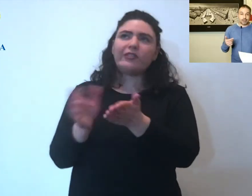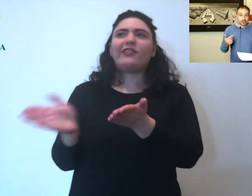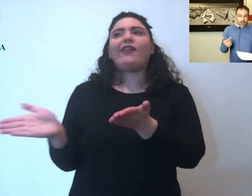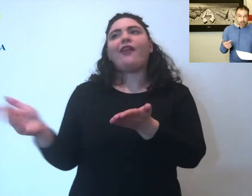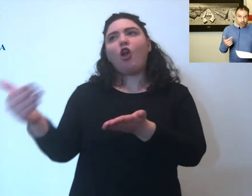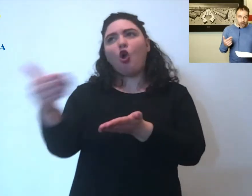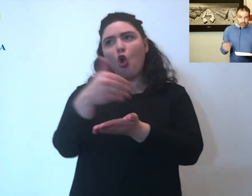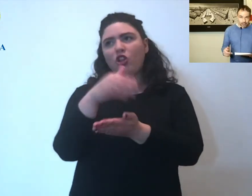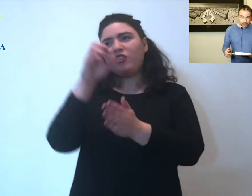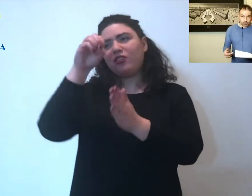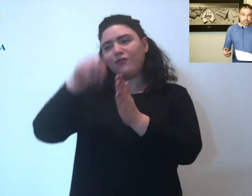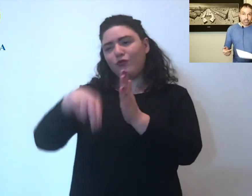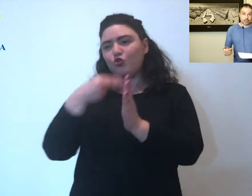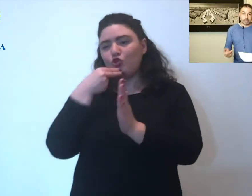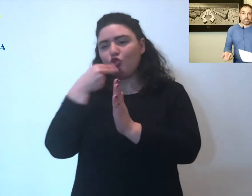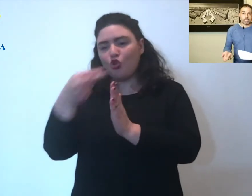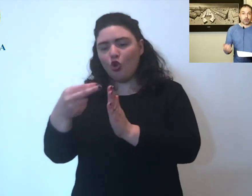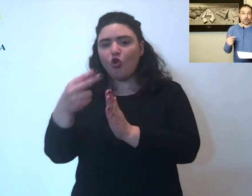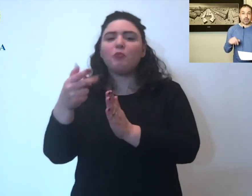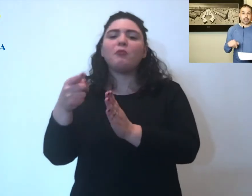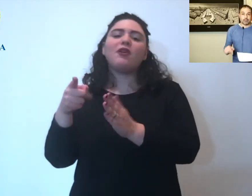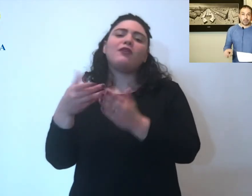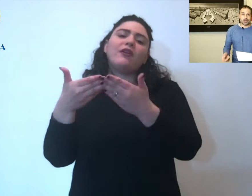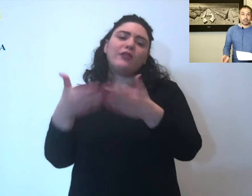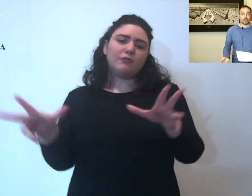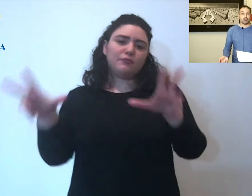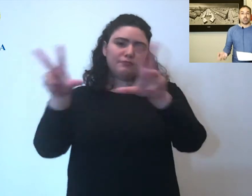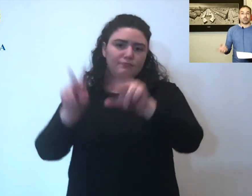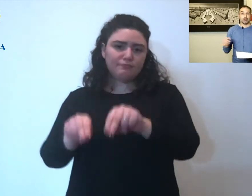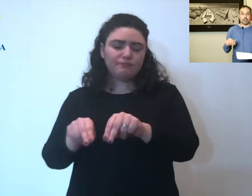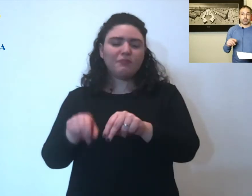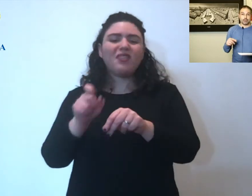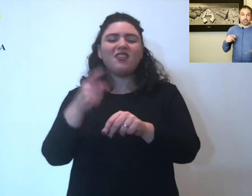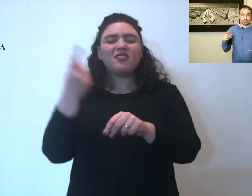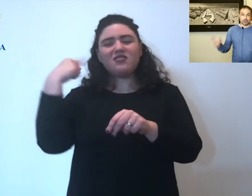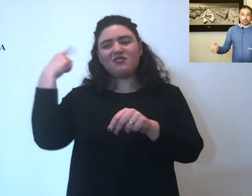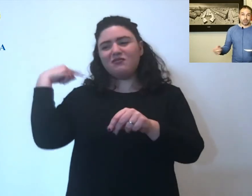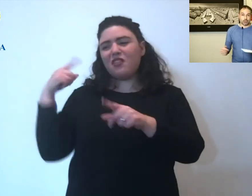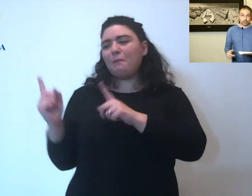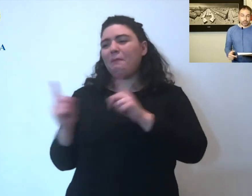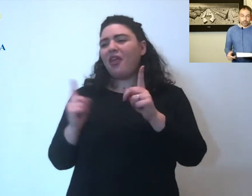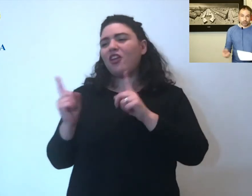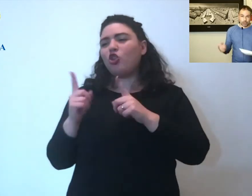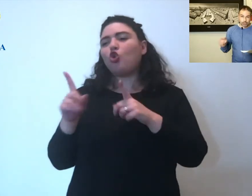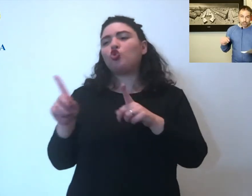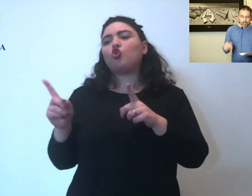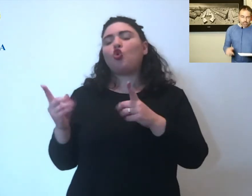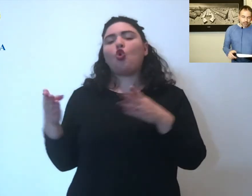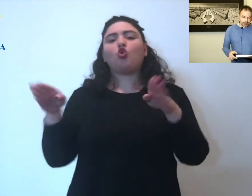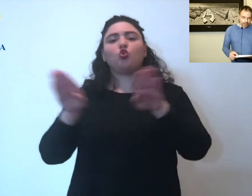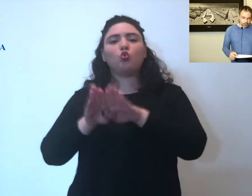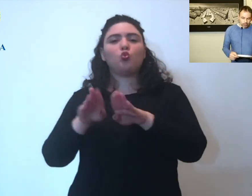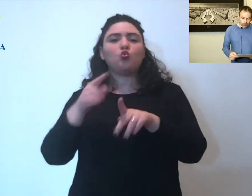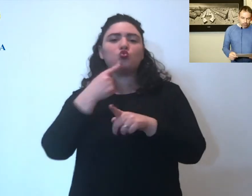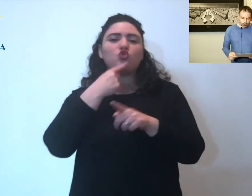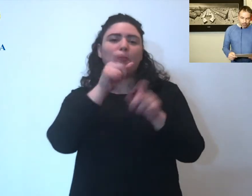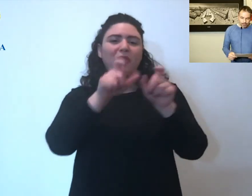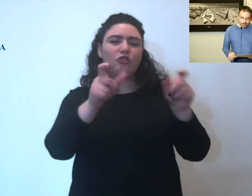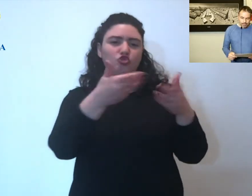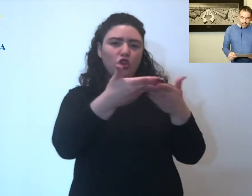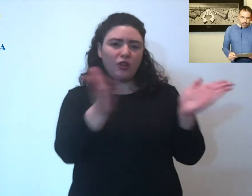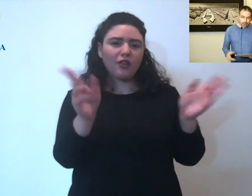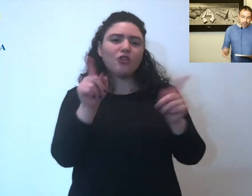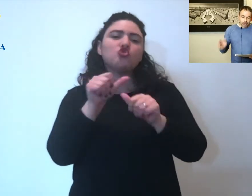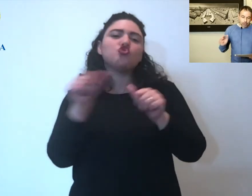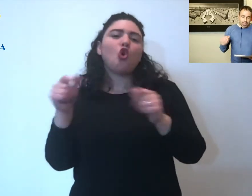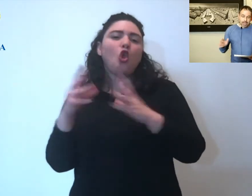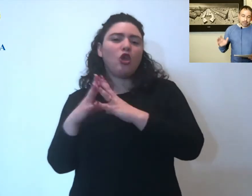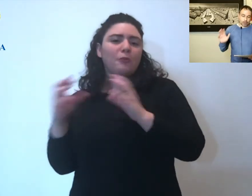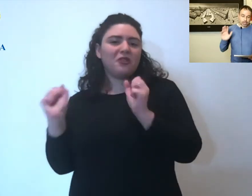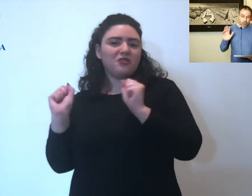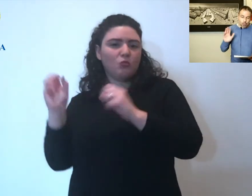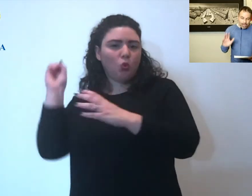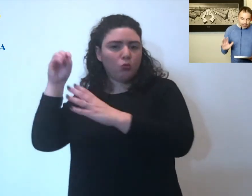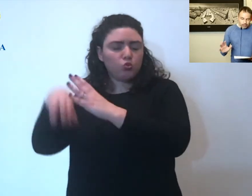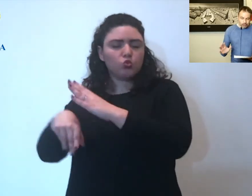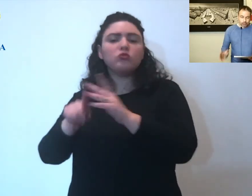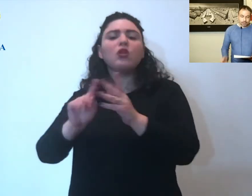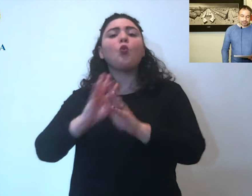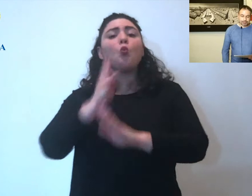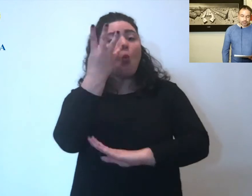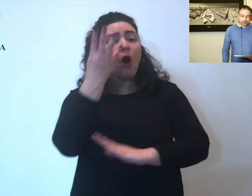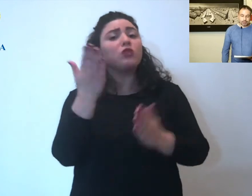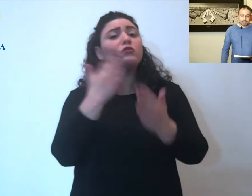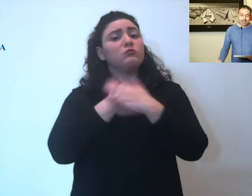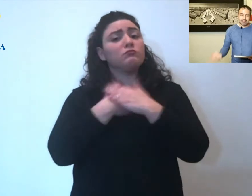centri di raccolta rifiuti sapete che erano rimasti aperti soltanto per le imprese per un certo periodo avevano chiuso al pubblico riaprono il